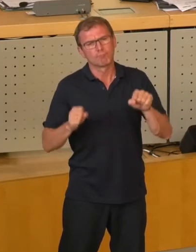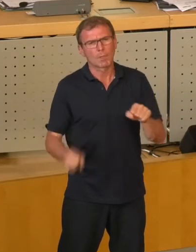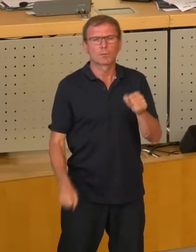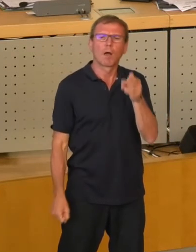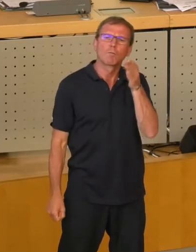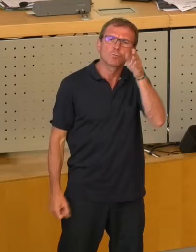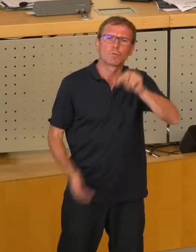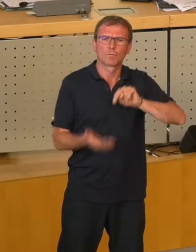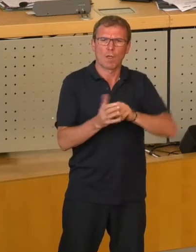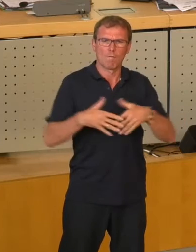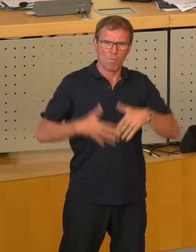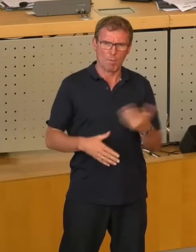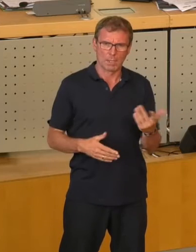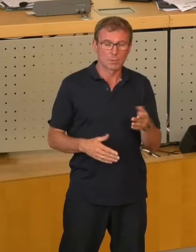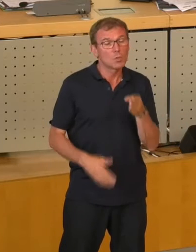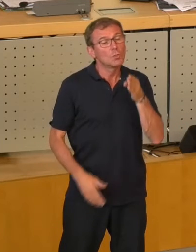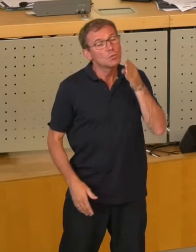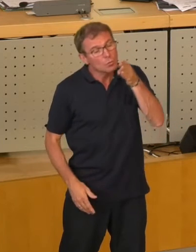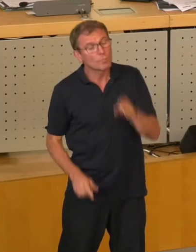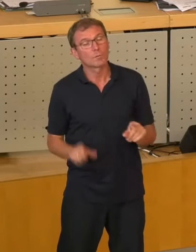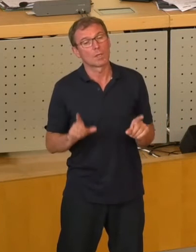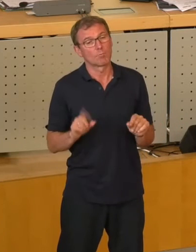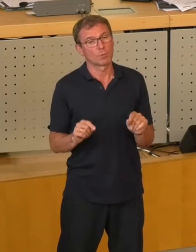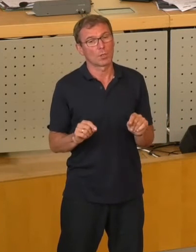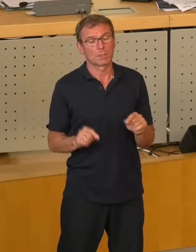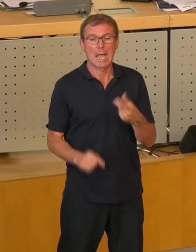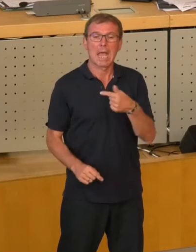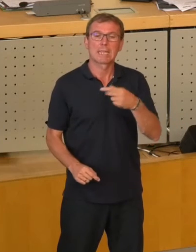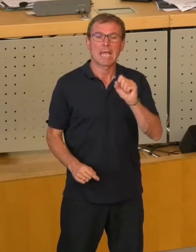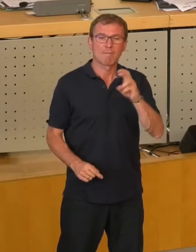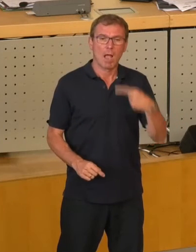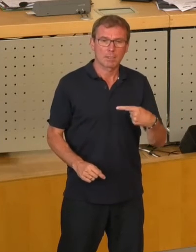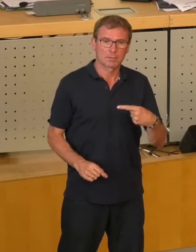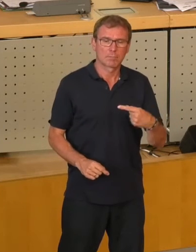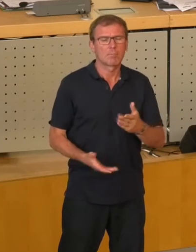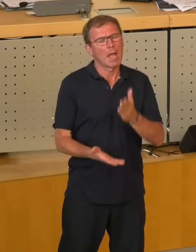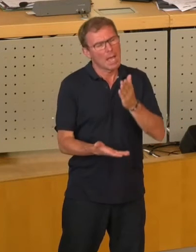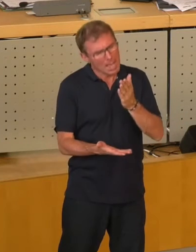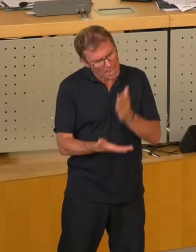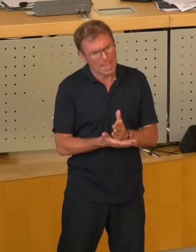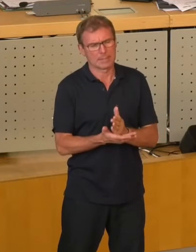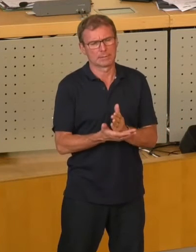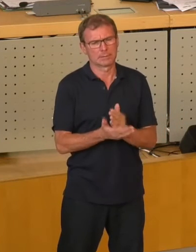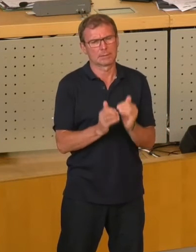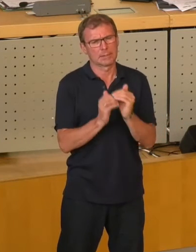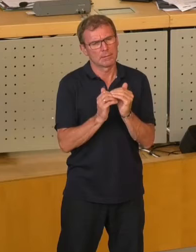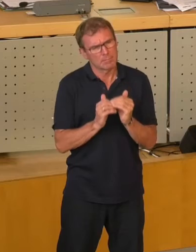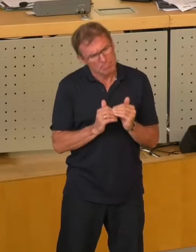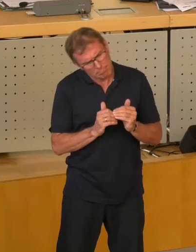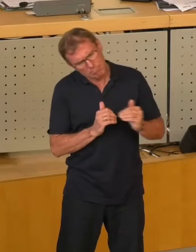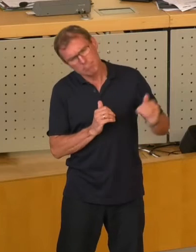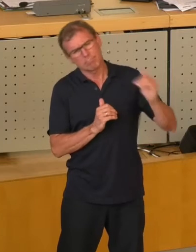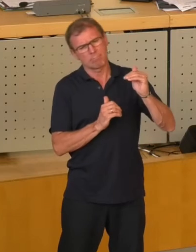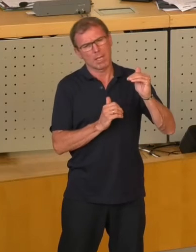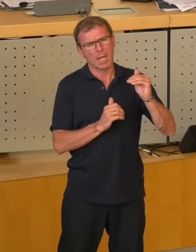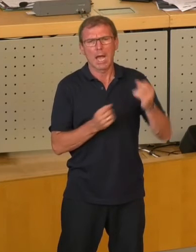Zukunft vorbereiten. Die Zukunft kann nur heißen, dass die Drehwag endlich einen wesentlich höheren, deutlicheren